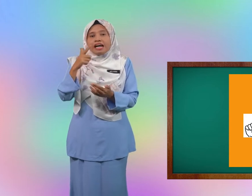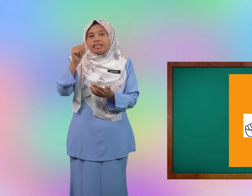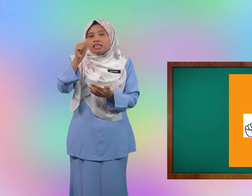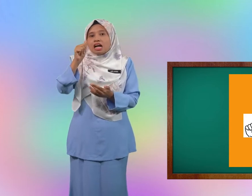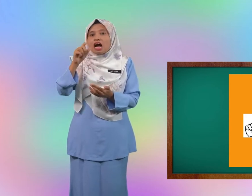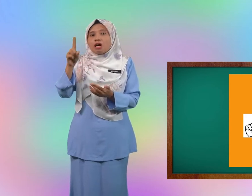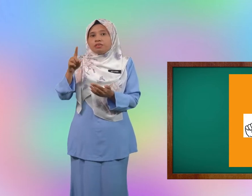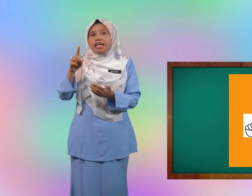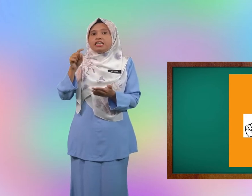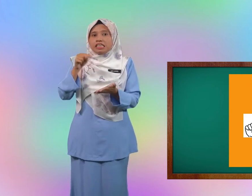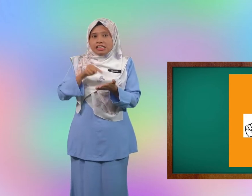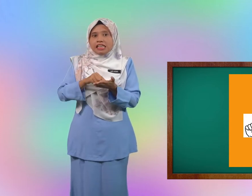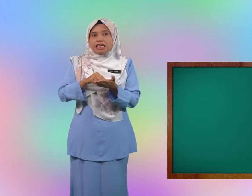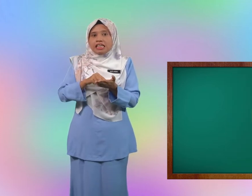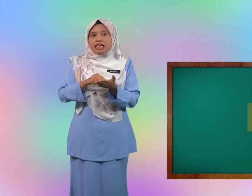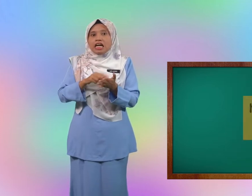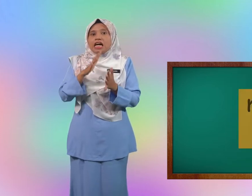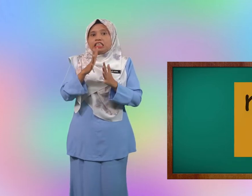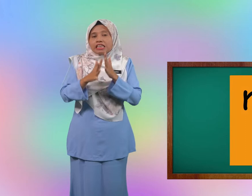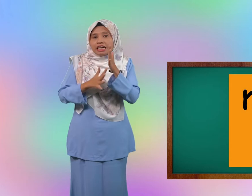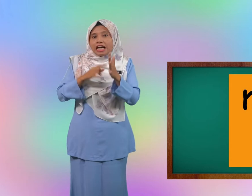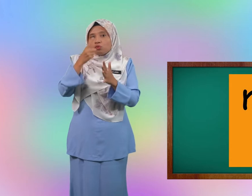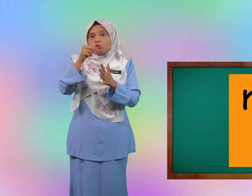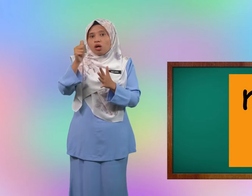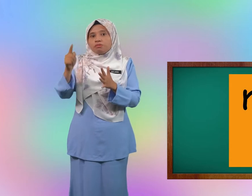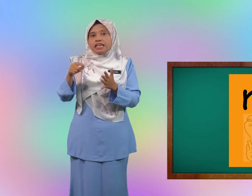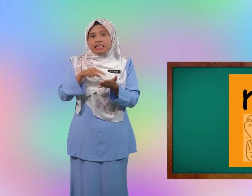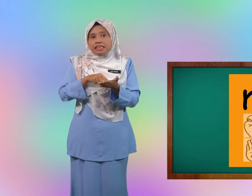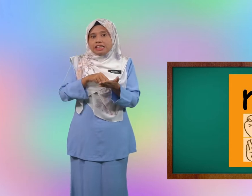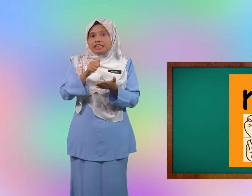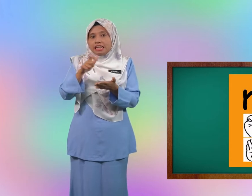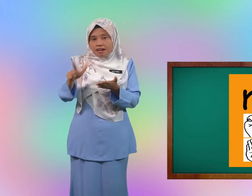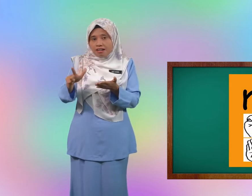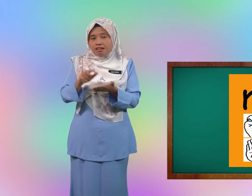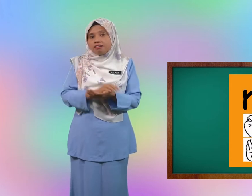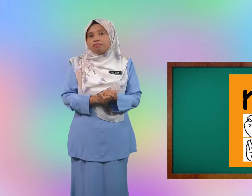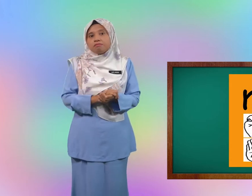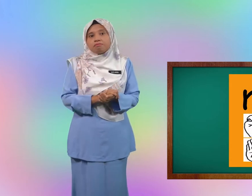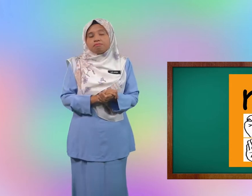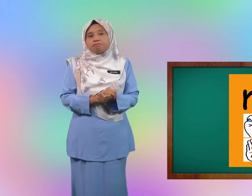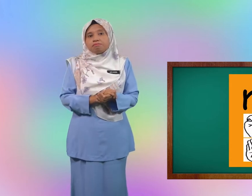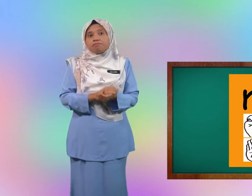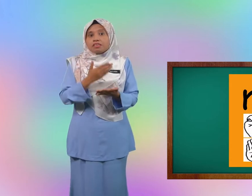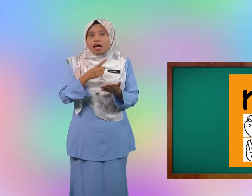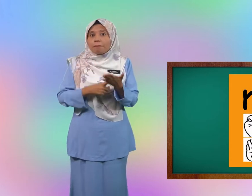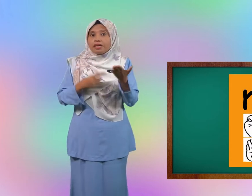abjad ini syarat untuk abjad ini ialah apa